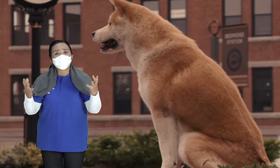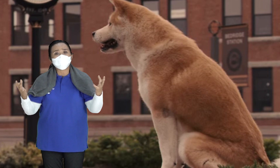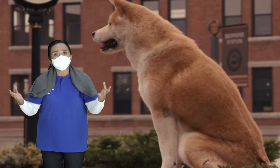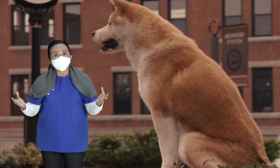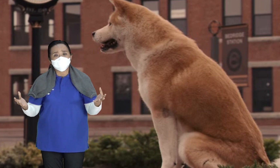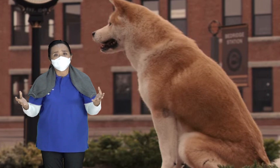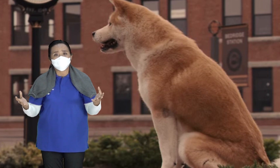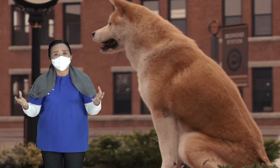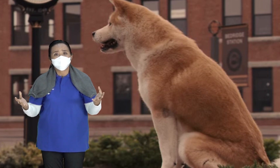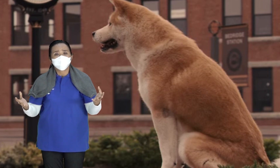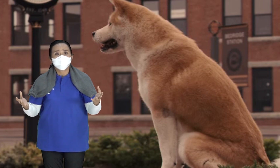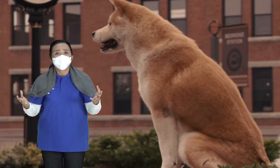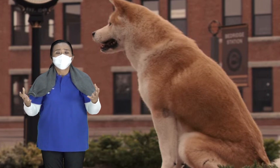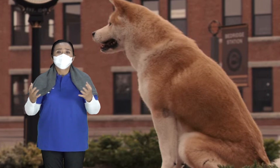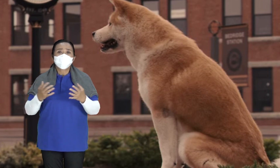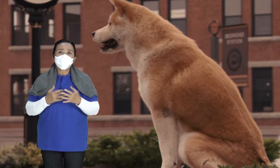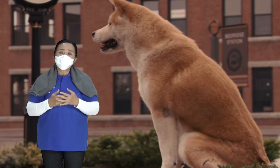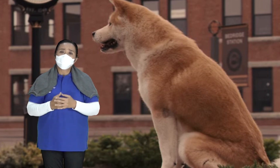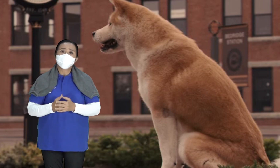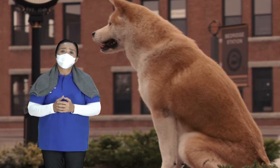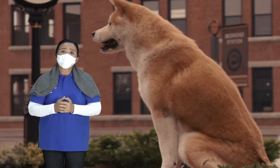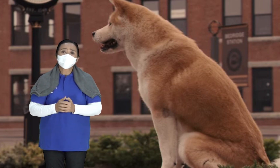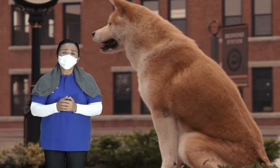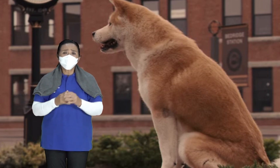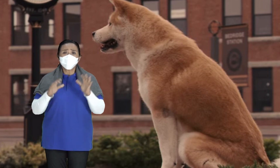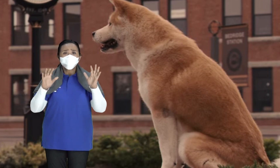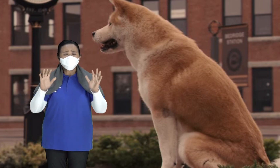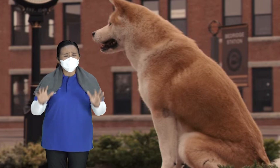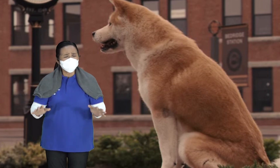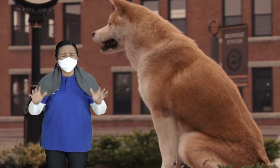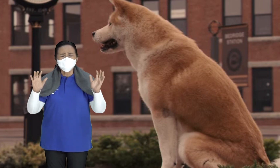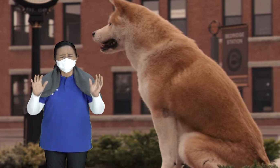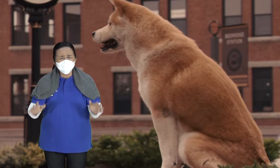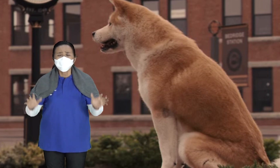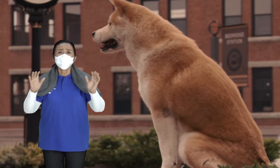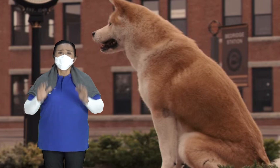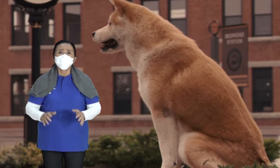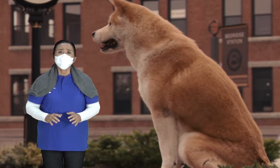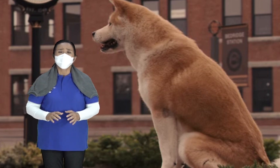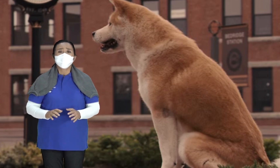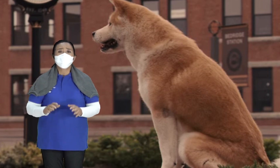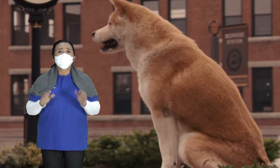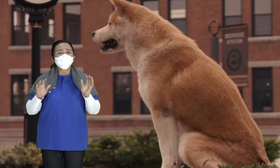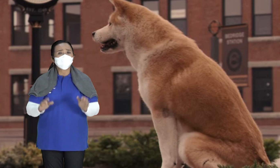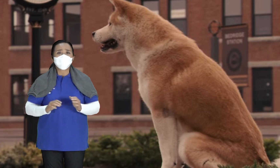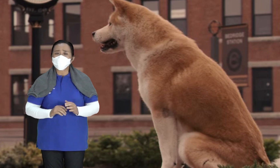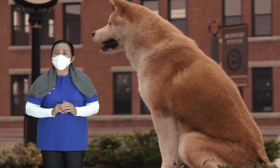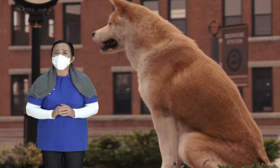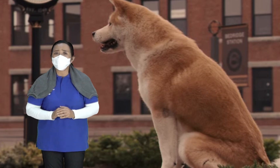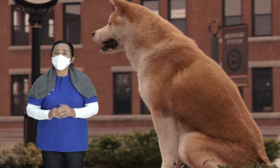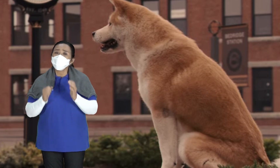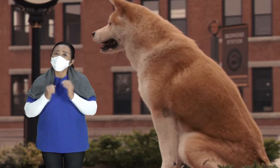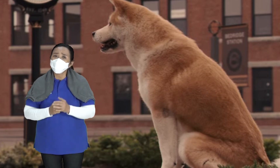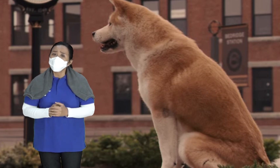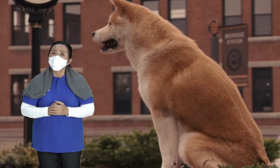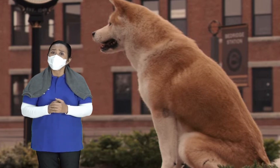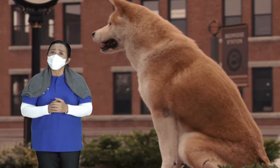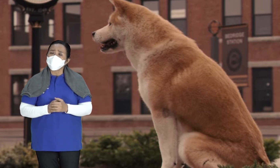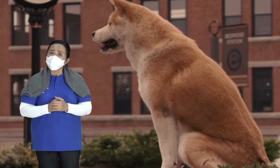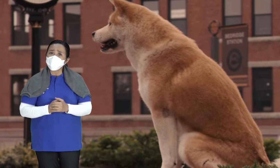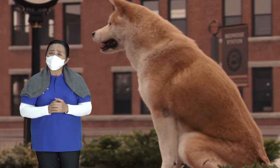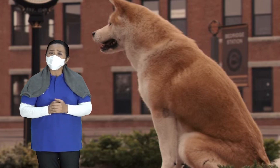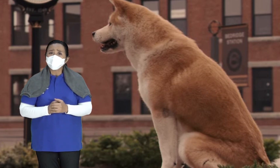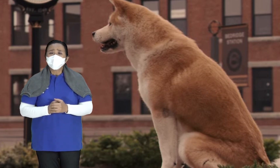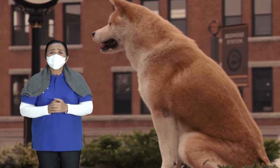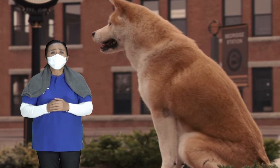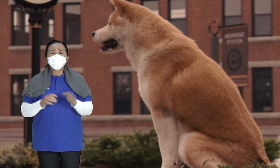panas Kepanasan Nah Selama bertahun-tahun Si Hachiko yang setia ini Menunggu